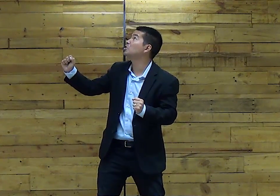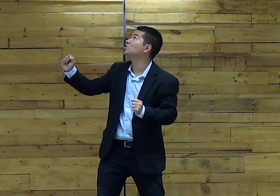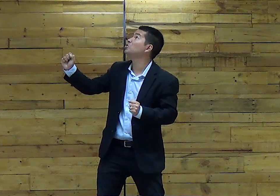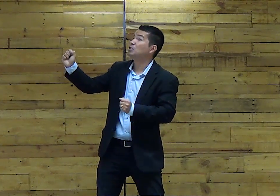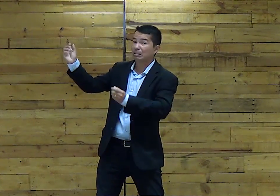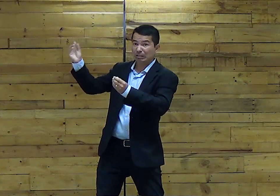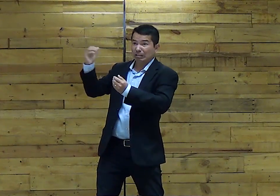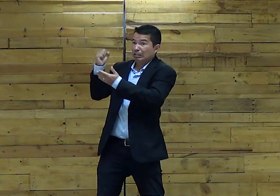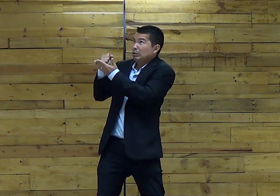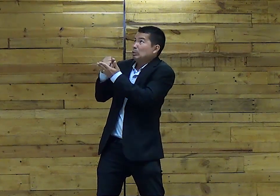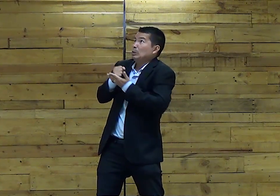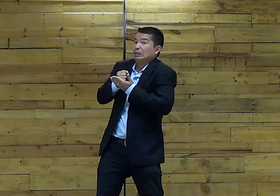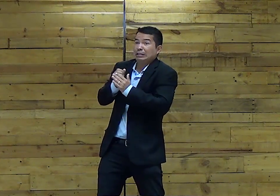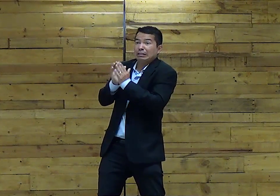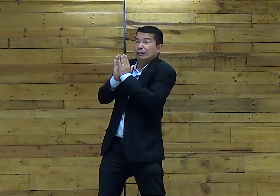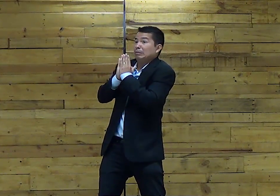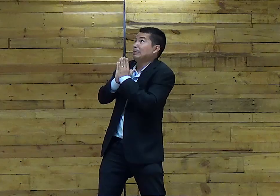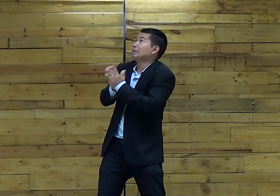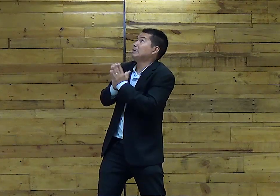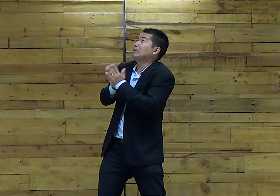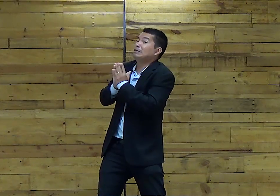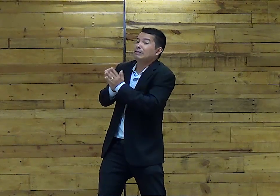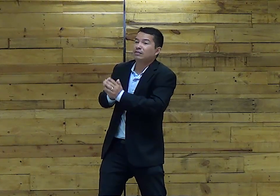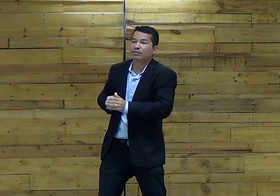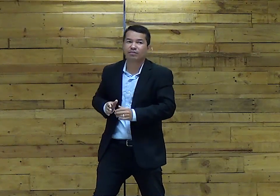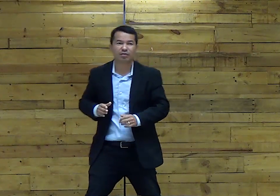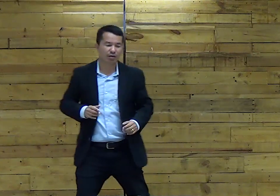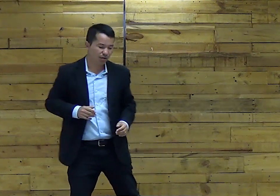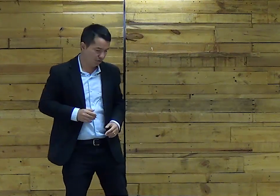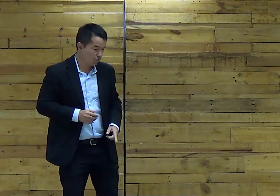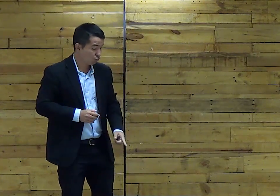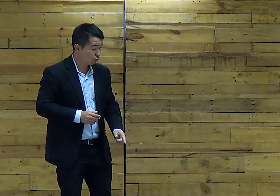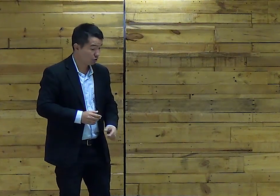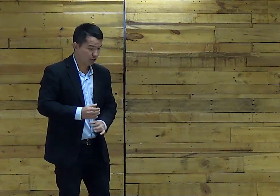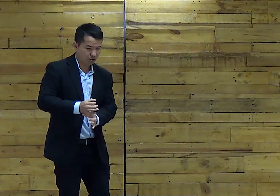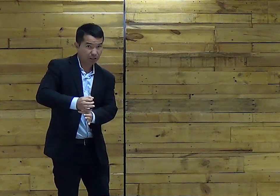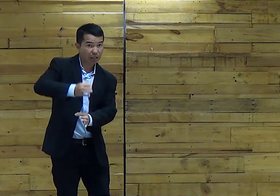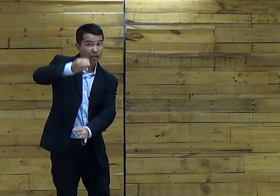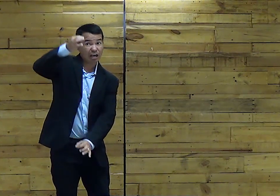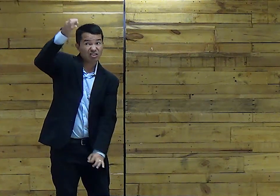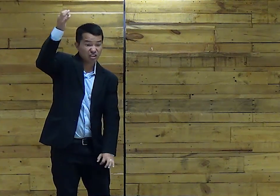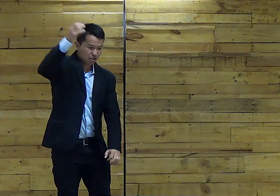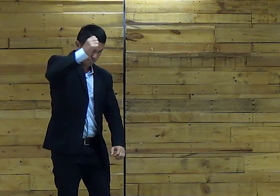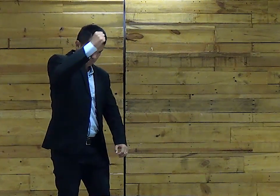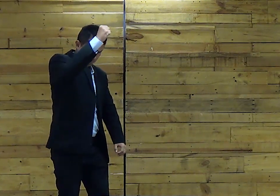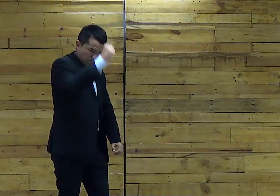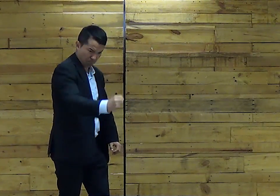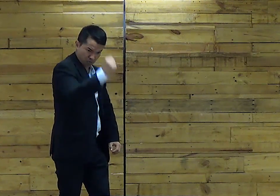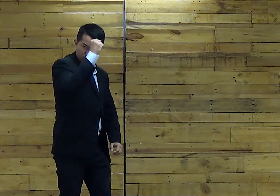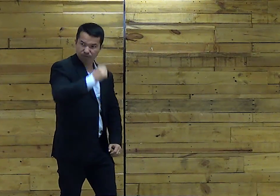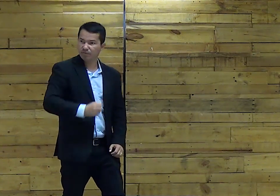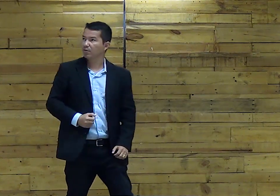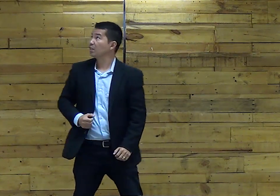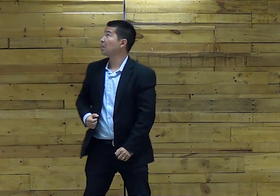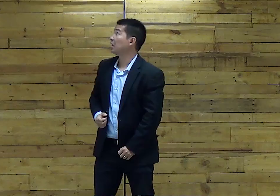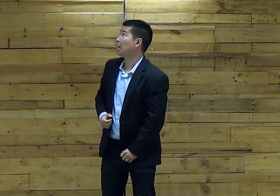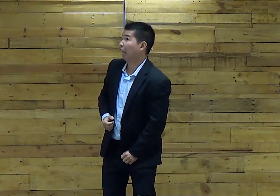Senhor O Senhor pode me ajudar Agora E Deus diz Pegue o seu cajado E